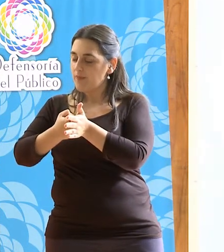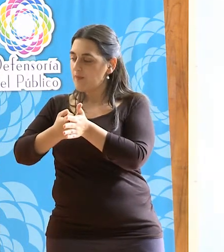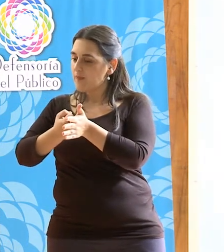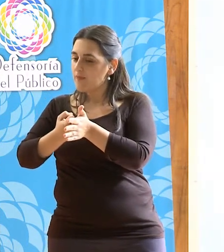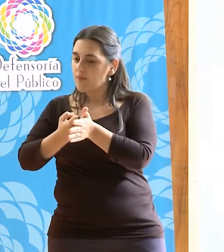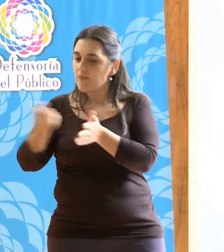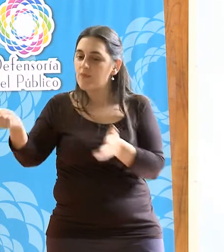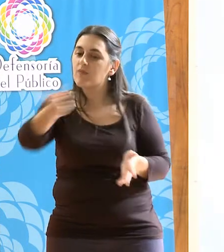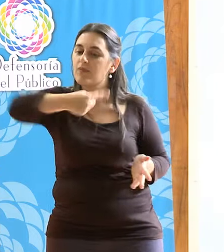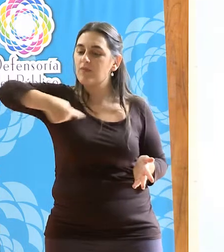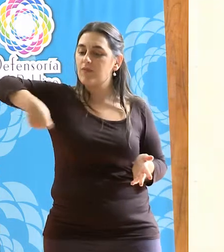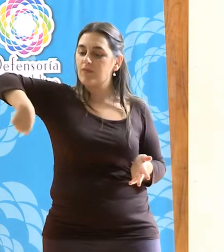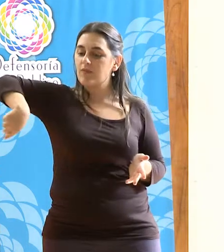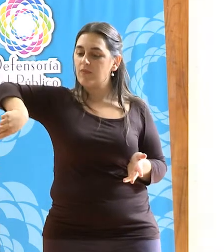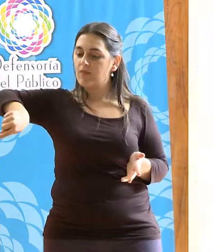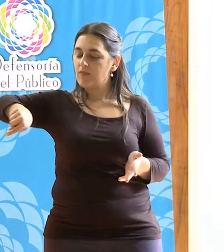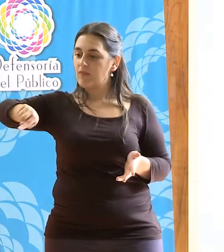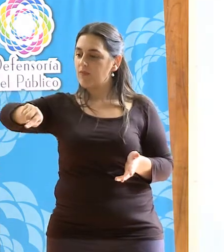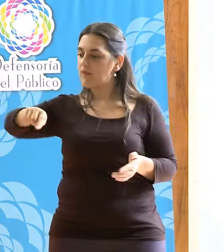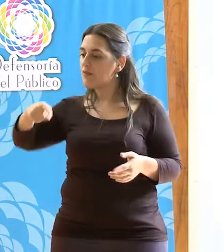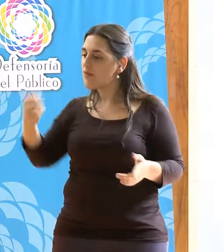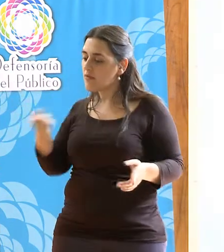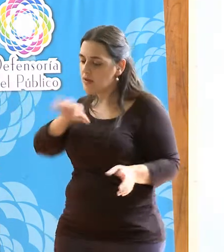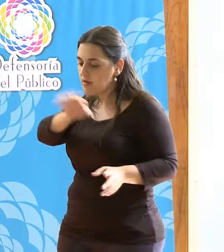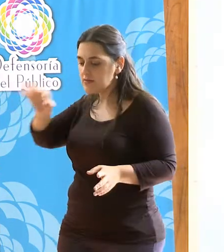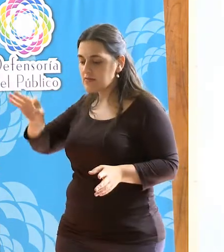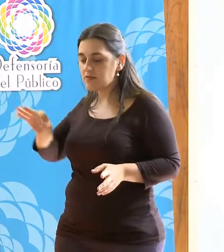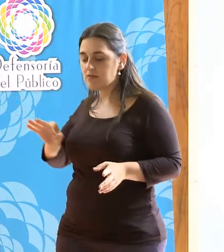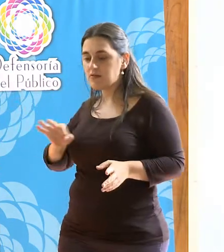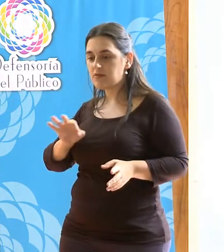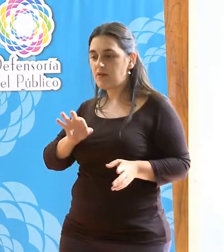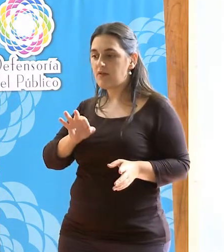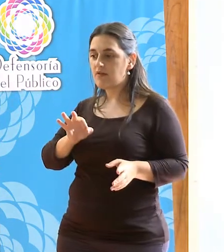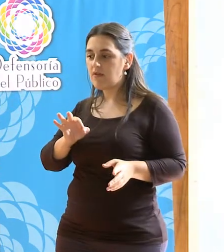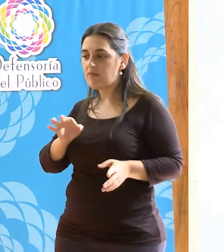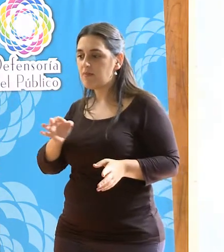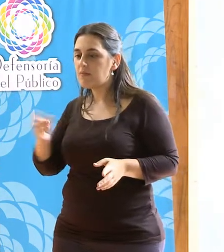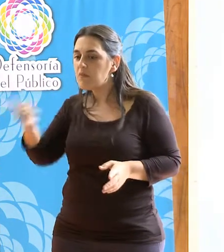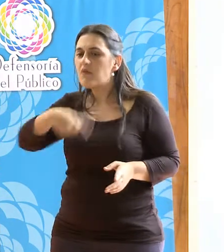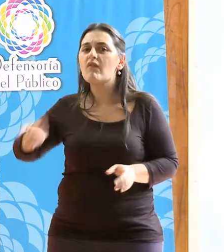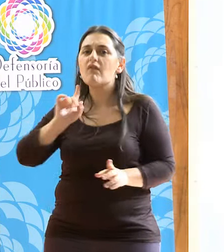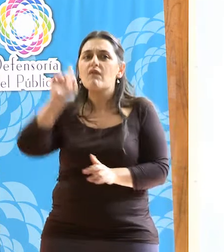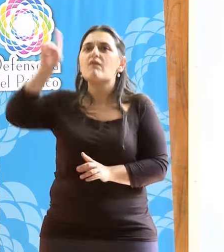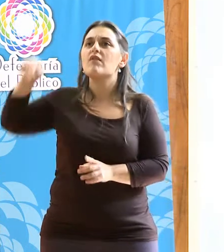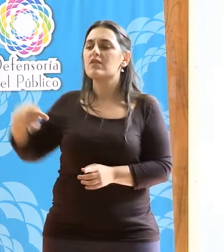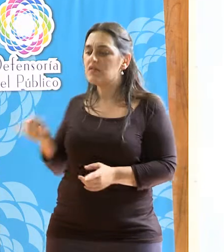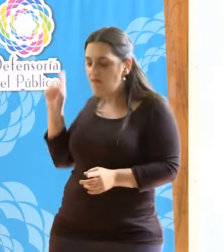Nosotros sabemos a dónde venimos y